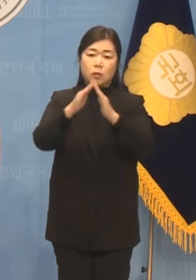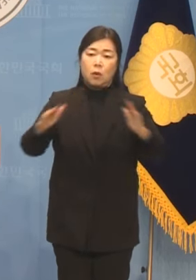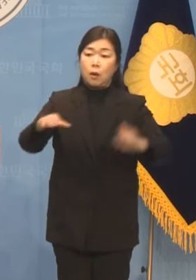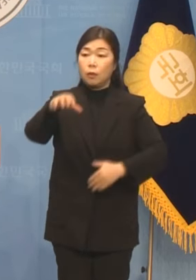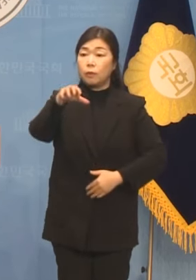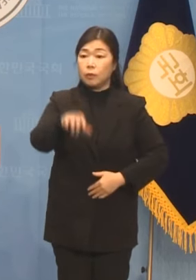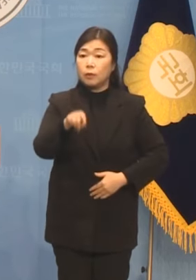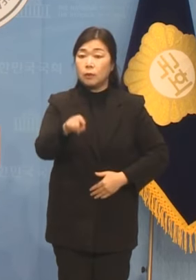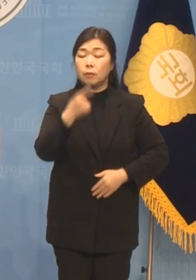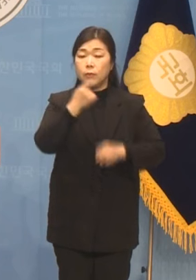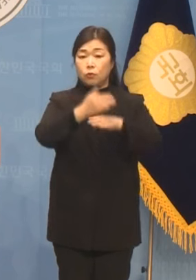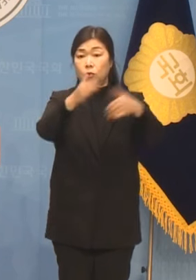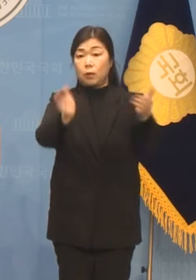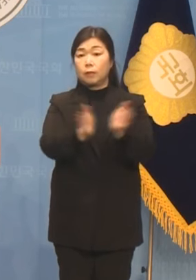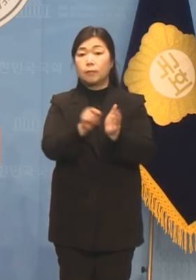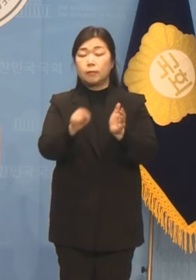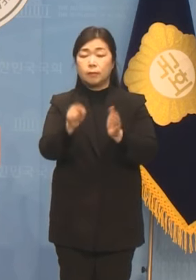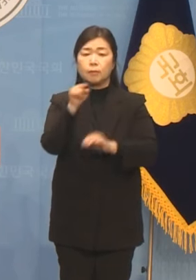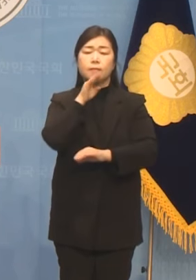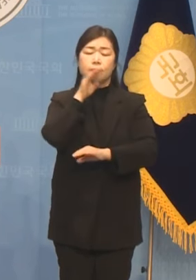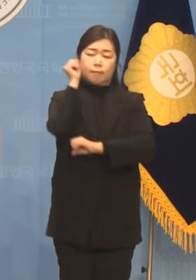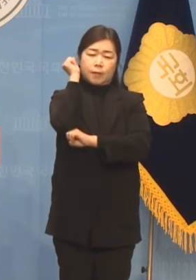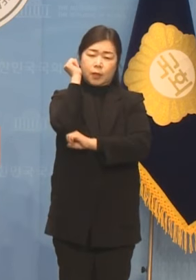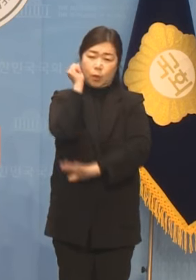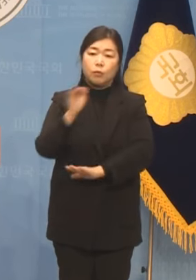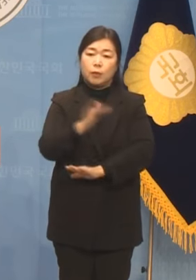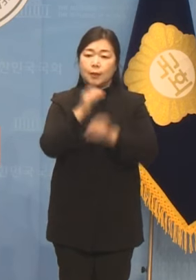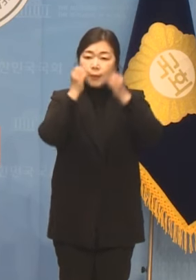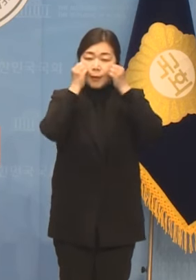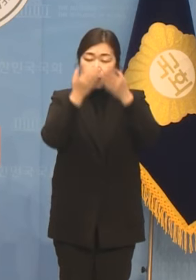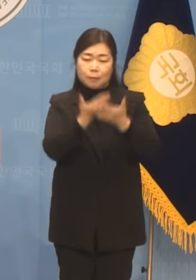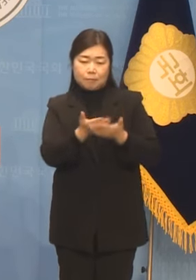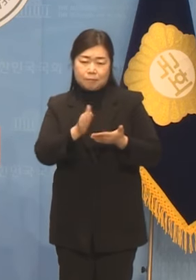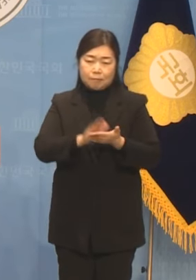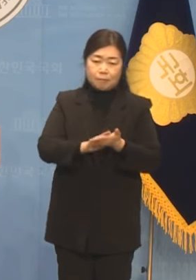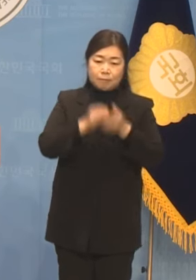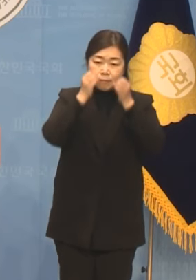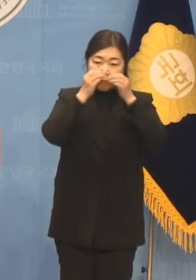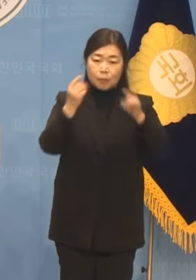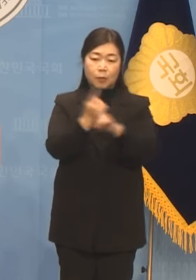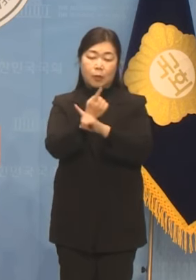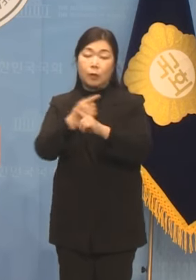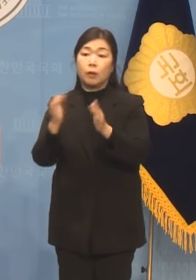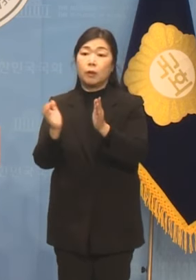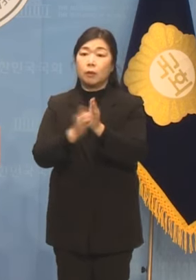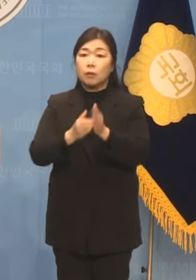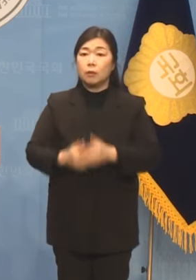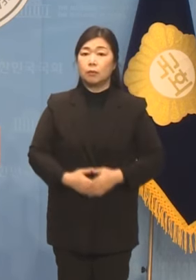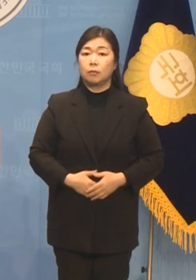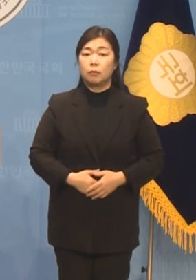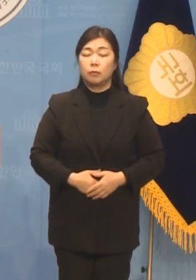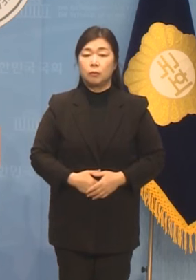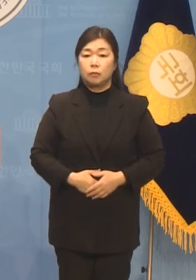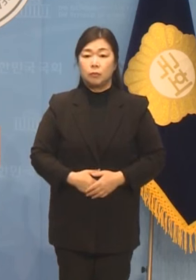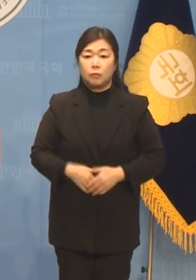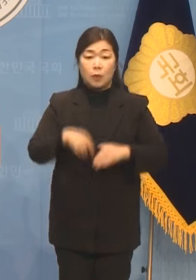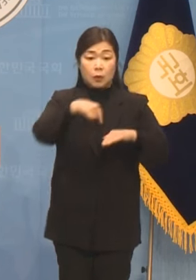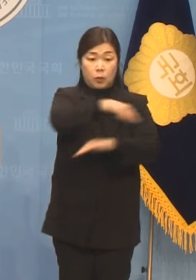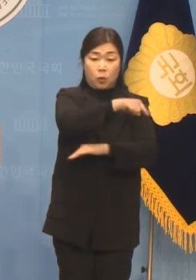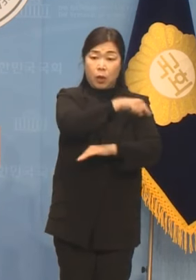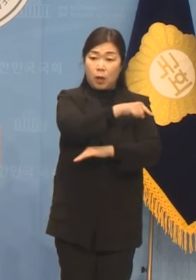민주당을 풀뿌리에서부터 새롭게 일으켜 세웠습니다. 원회의원장으로서